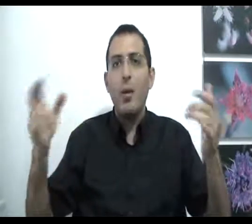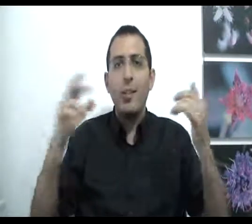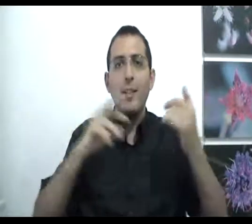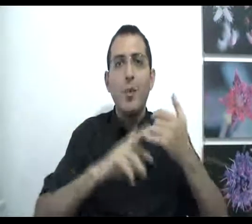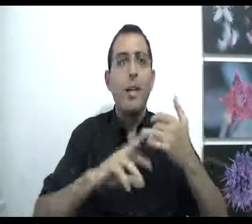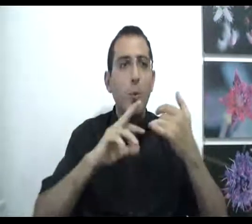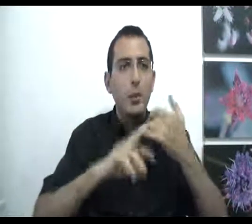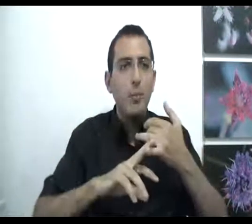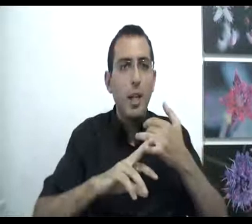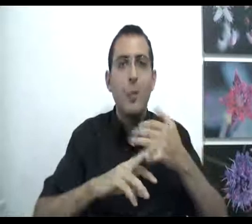הוא עדיין תלוי